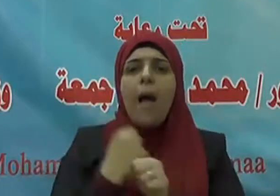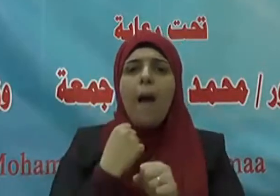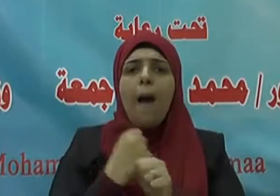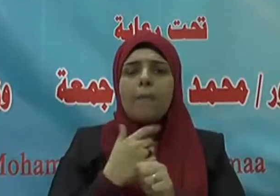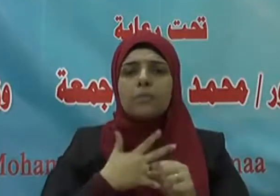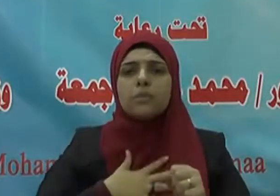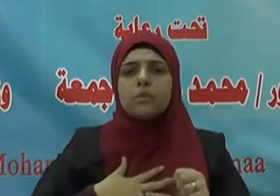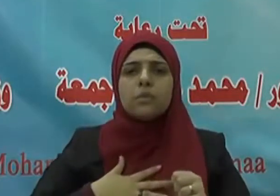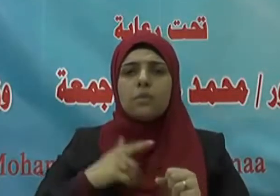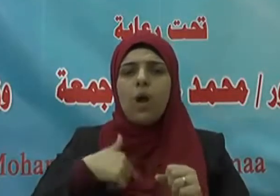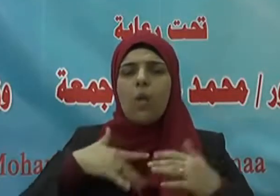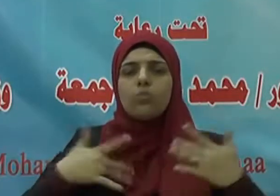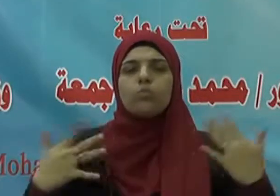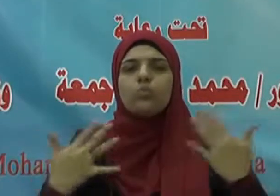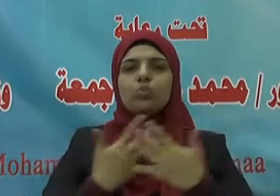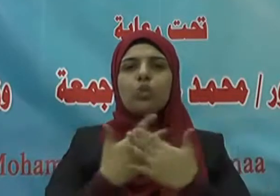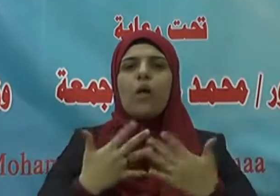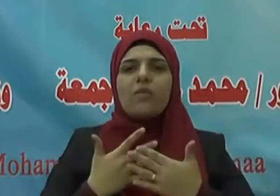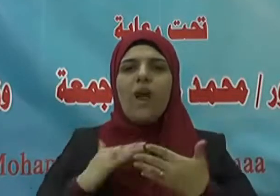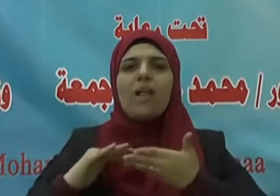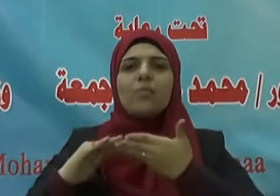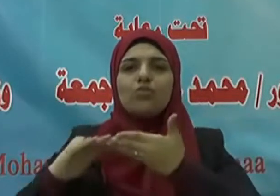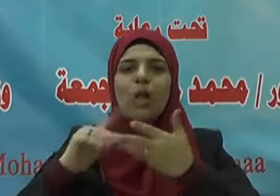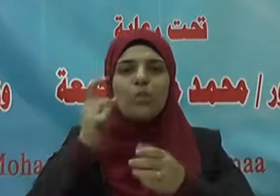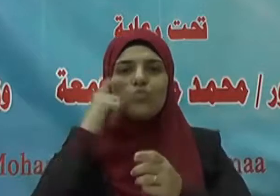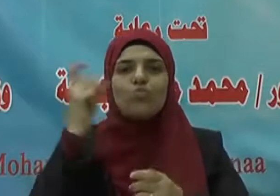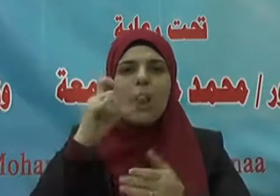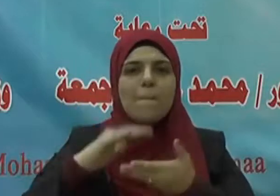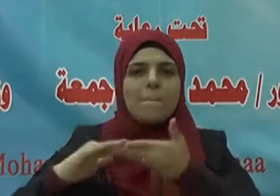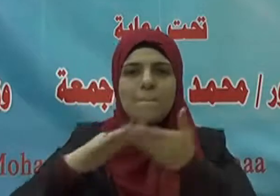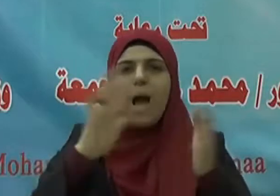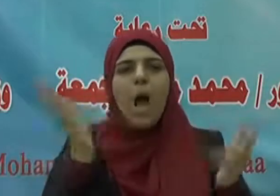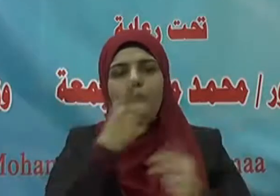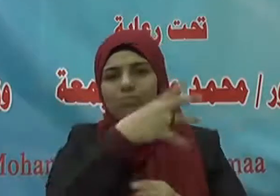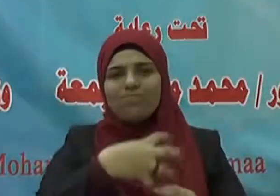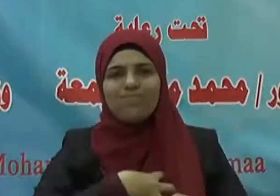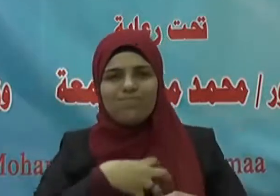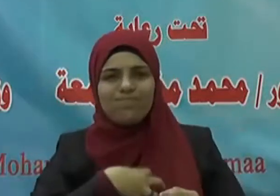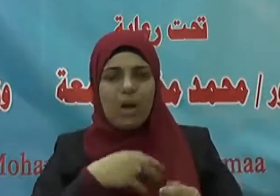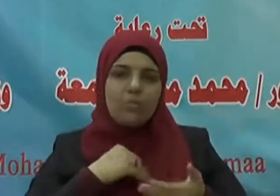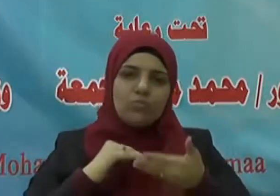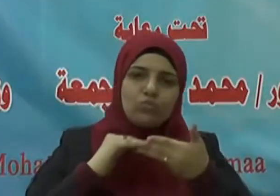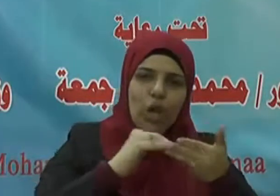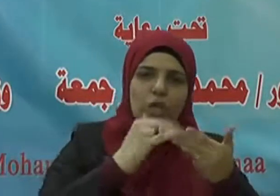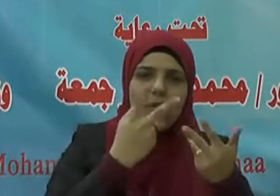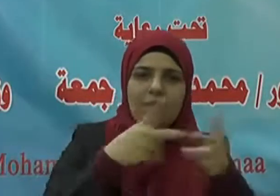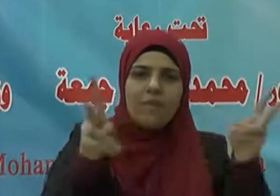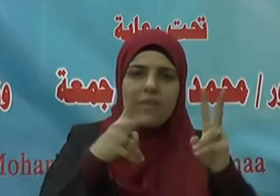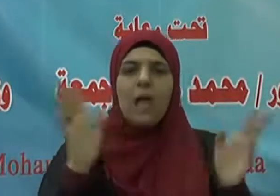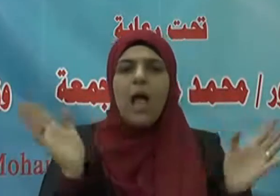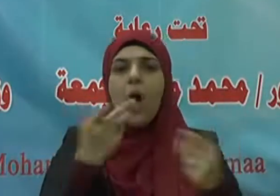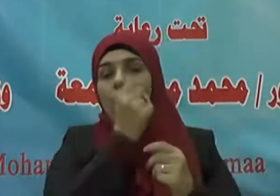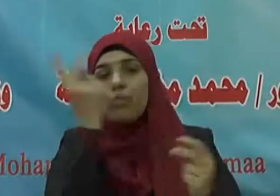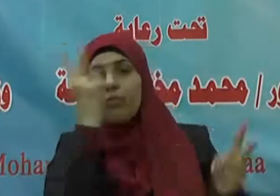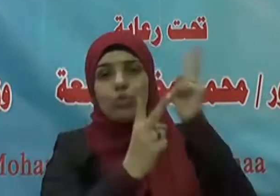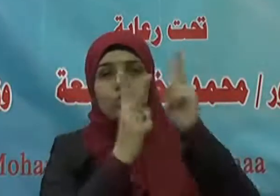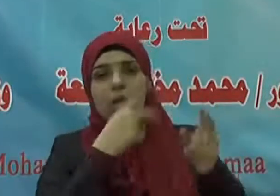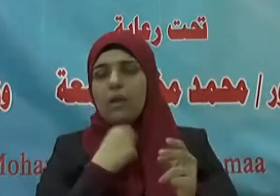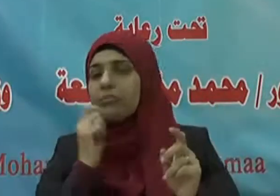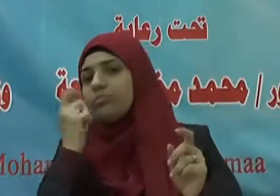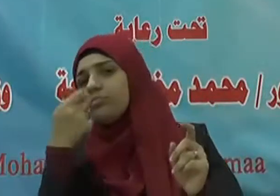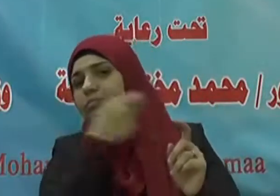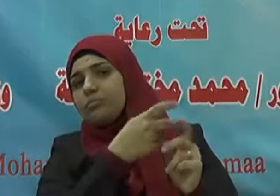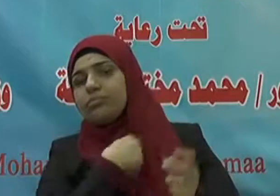سرور تدخله على مسلم أو تكشف عنه قربة أو تقضي عنه